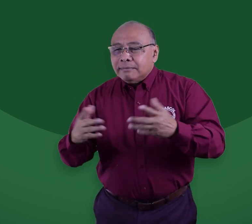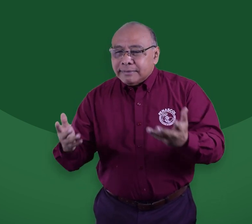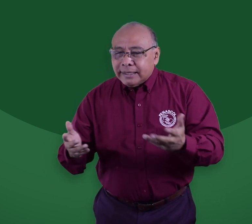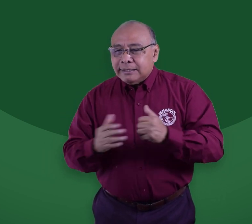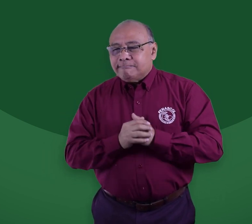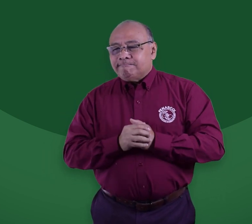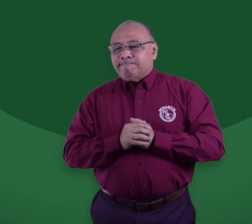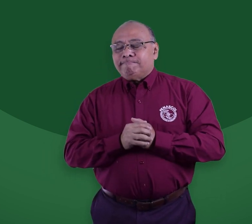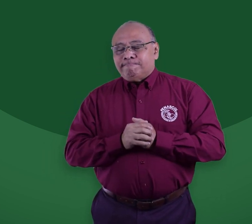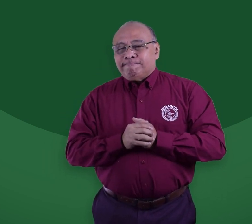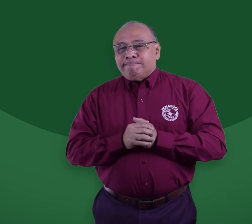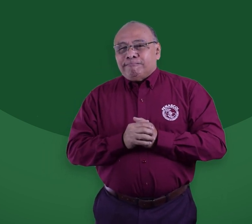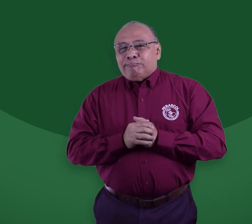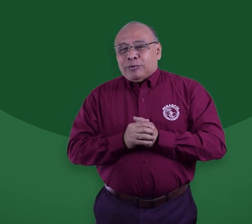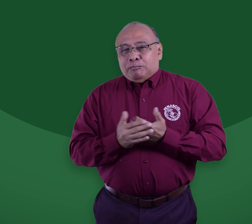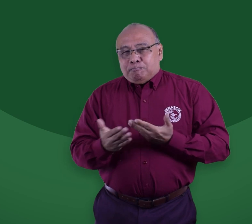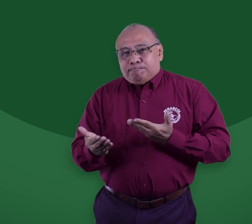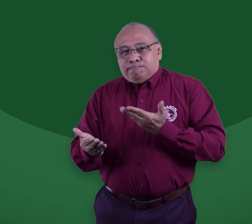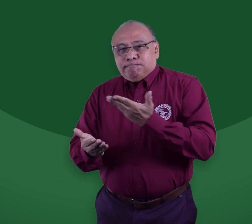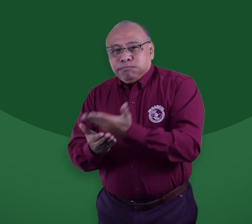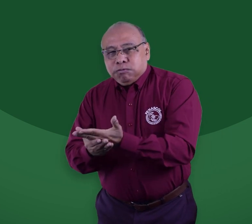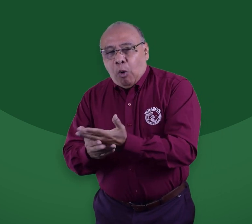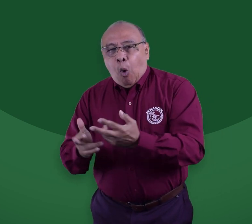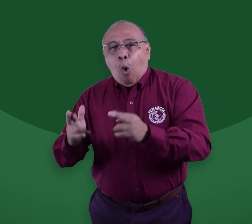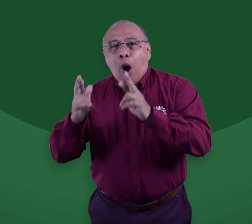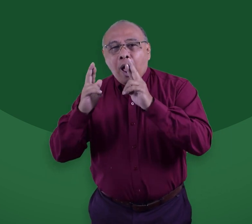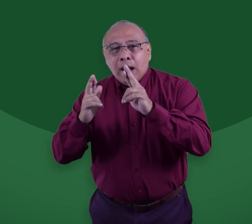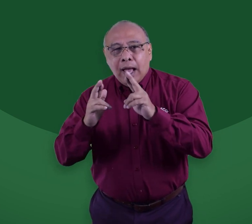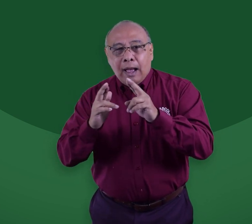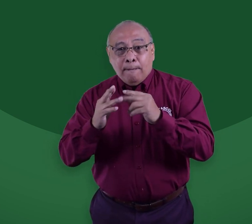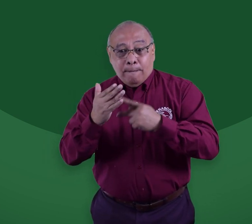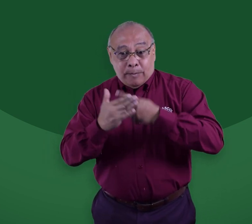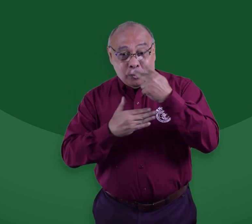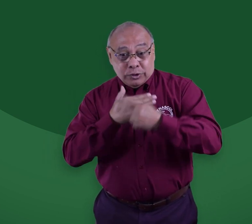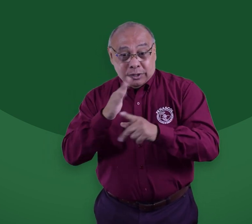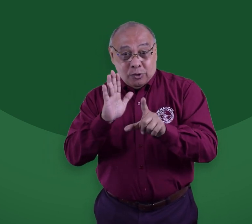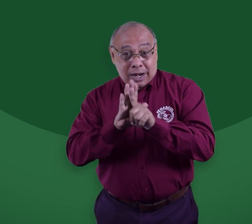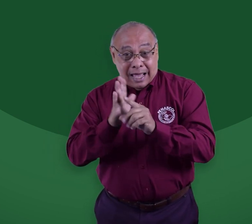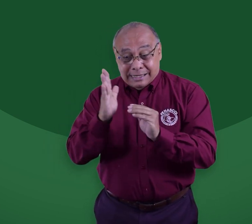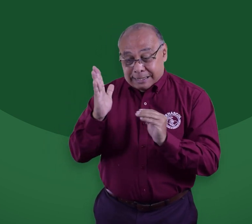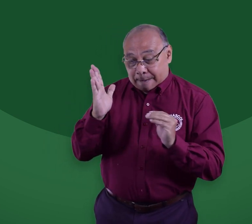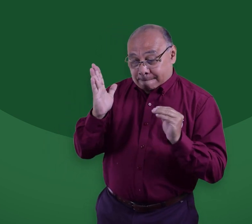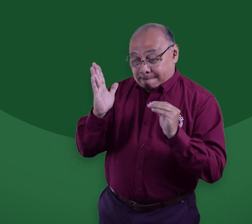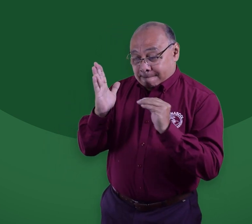le propusimos que, ojalá, a la comunidad sorda